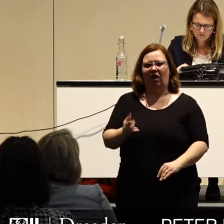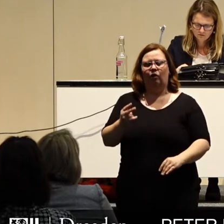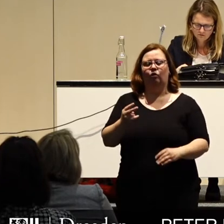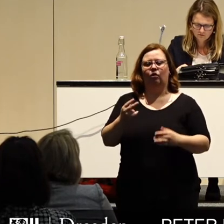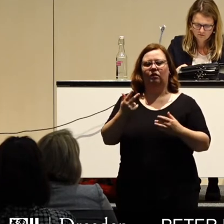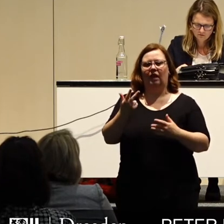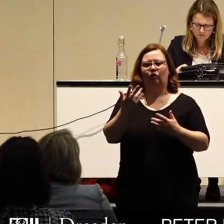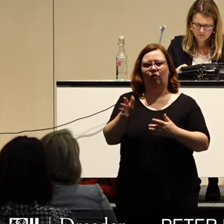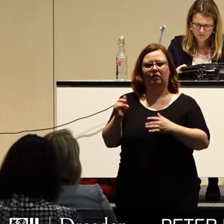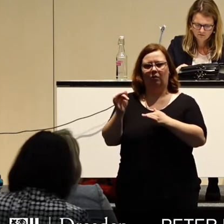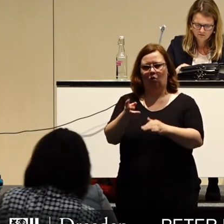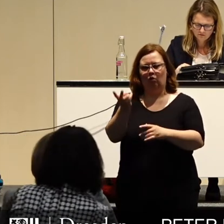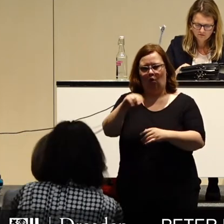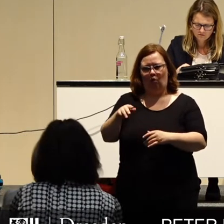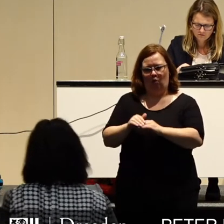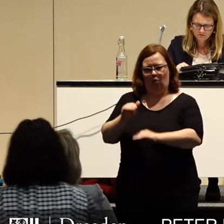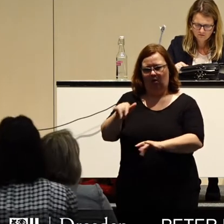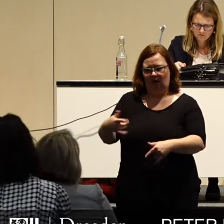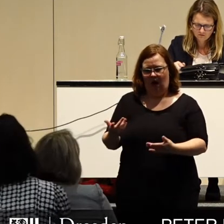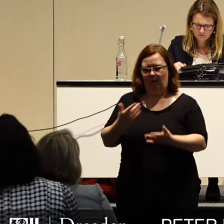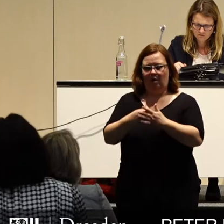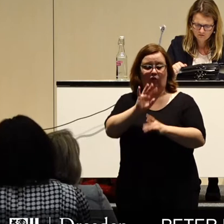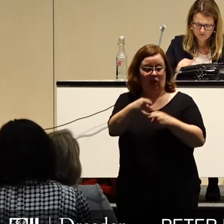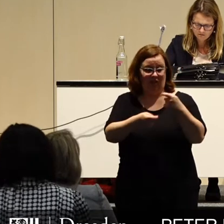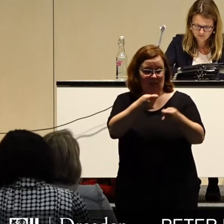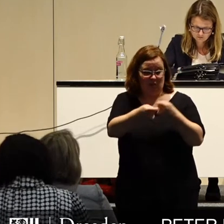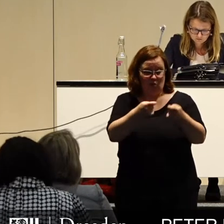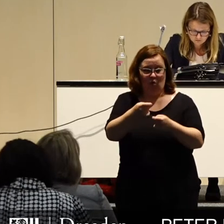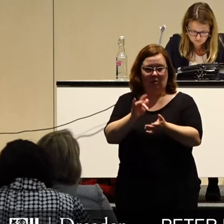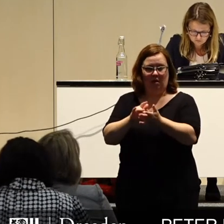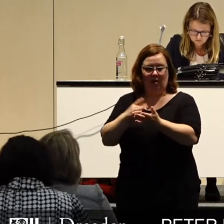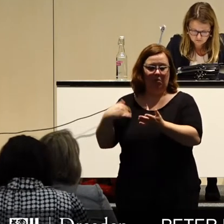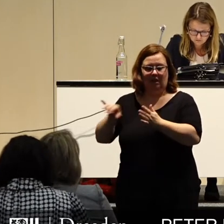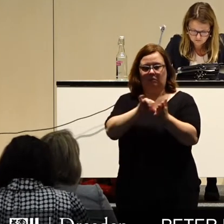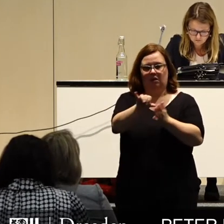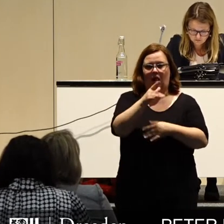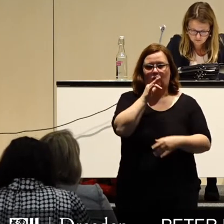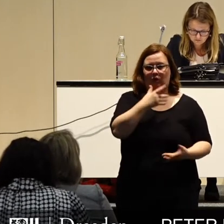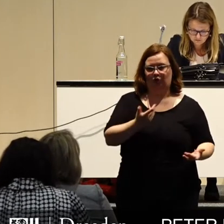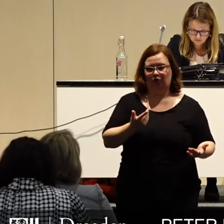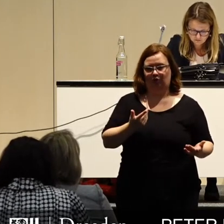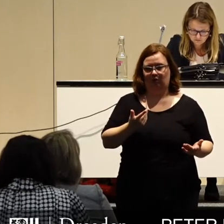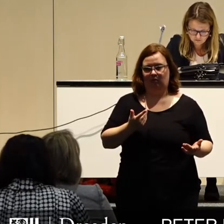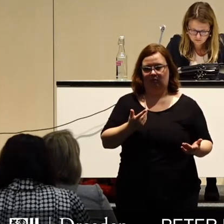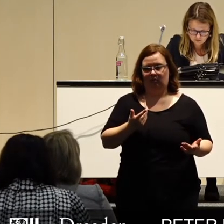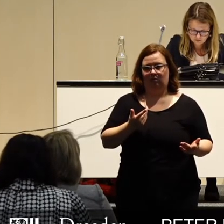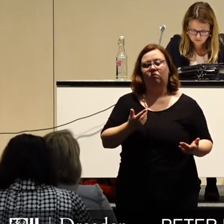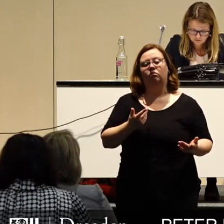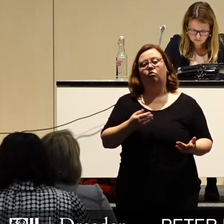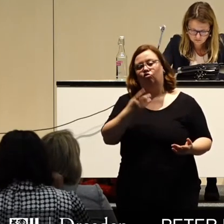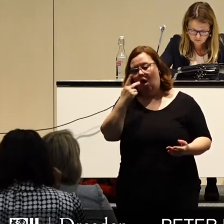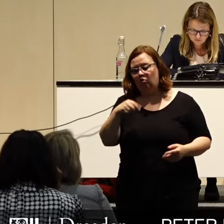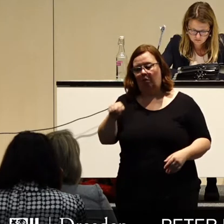Millionen Euro angehäuft. Mittel für geplante Investitionen, die bisher noch nicht realisiert werden konnten. Hier gilt es